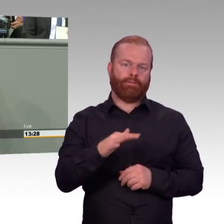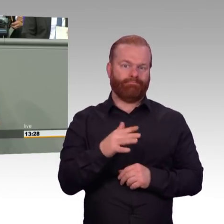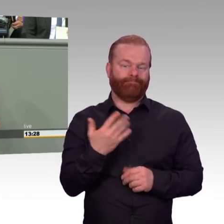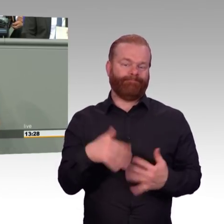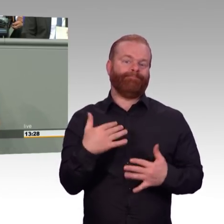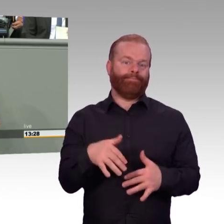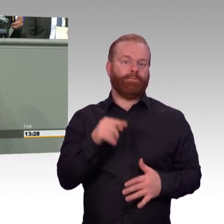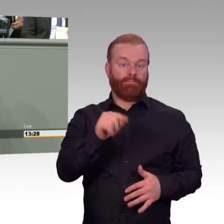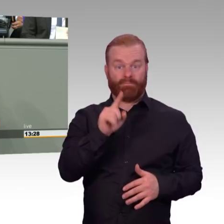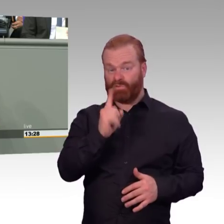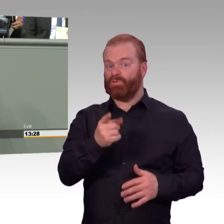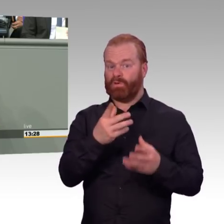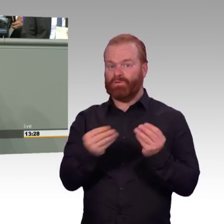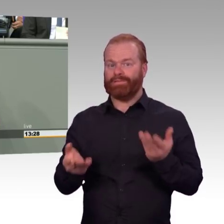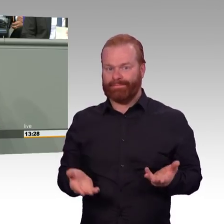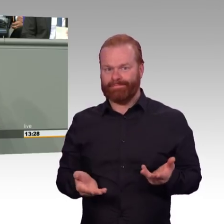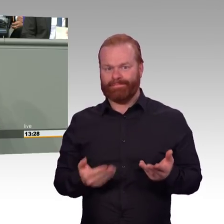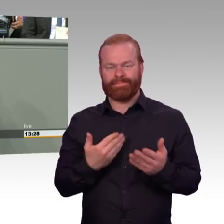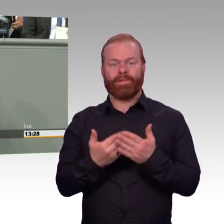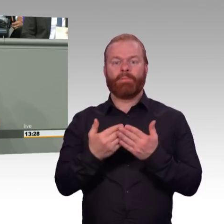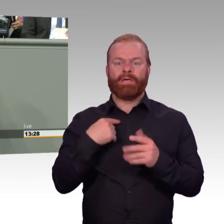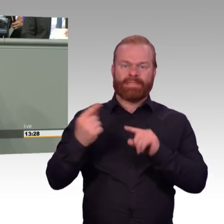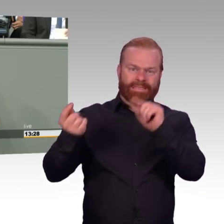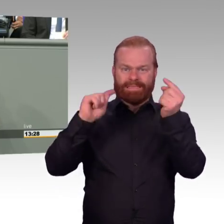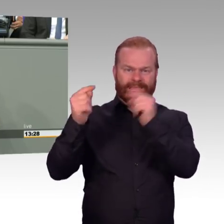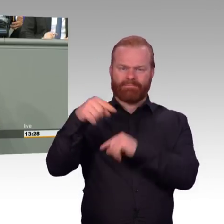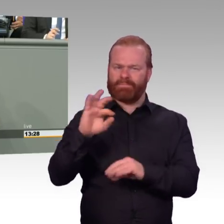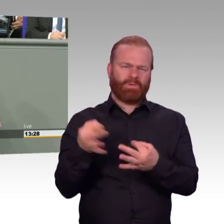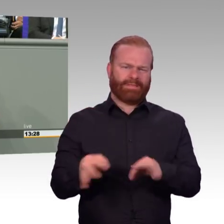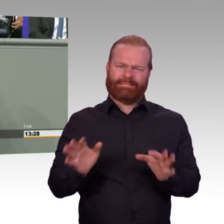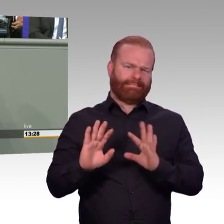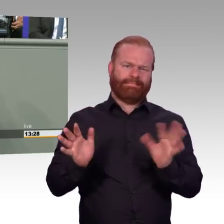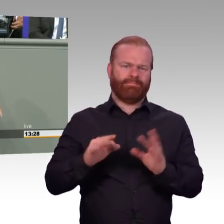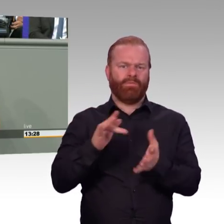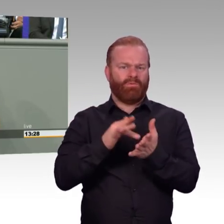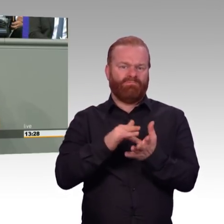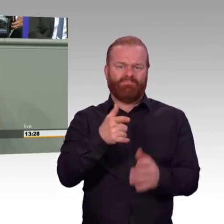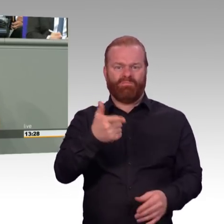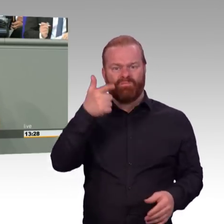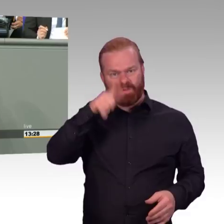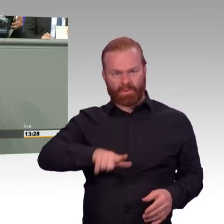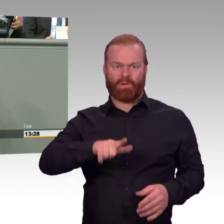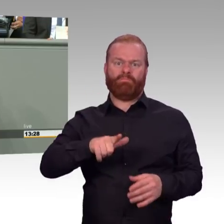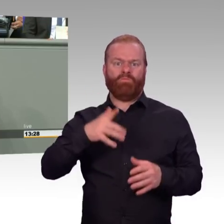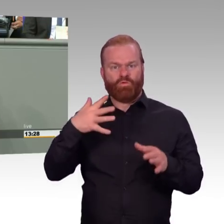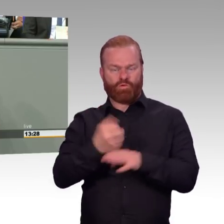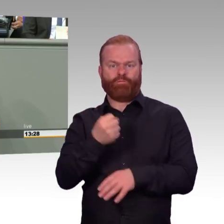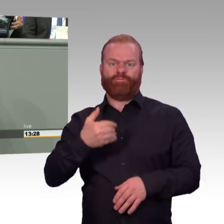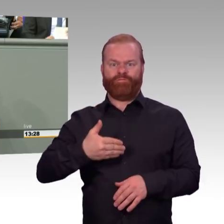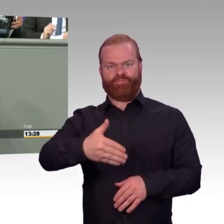sozusagen durch das Parlament jagen kann, wie man es mit anderen Dingen, die weniger komplexe Sachverhalte geregelt haben, getan hat, da